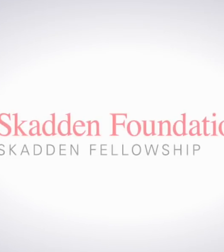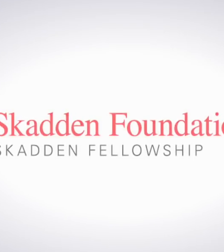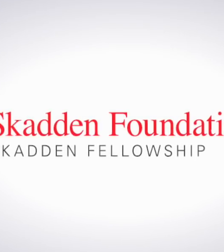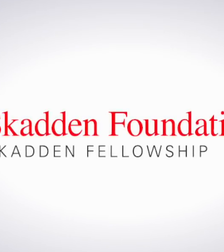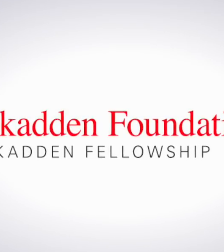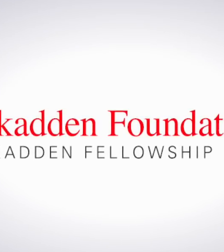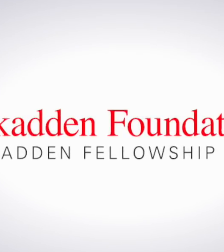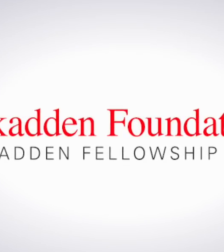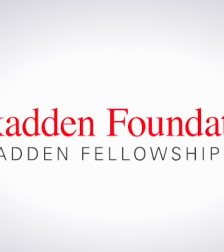Skaden Foundation.